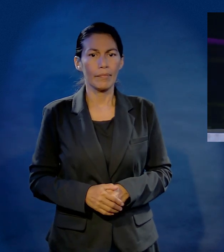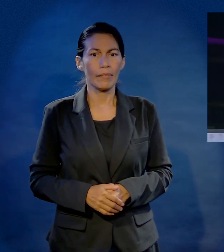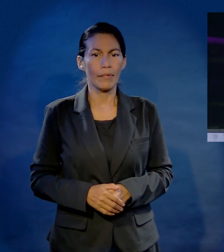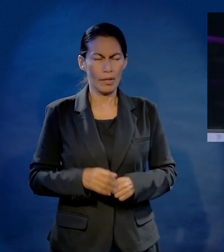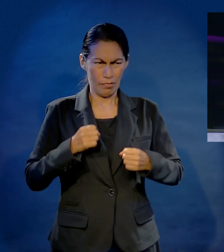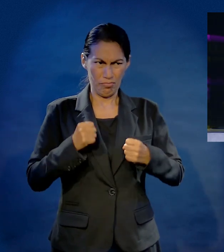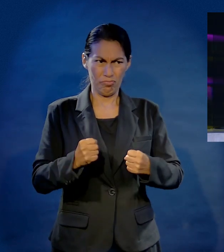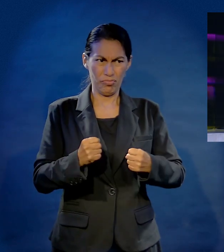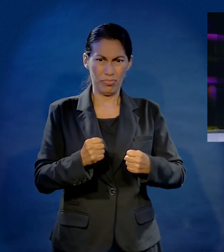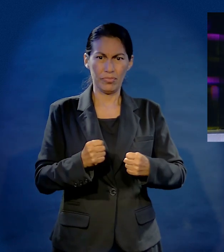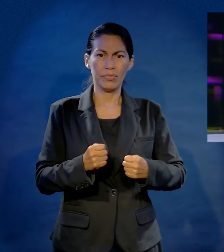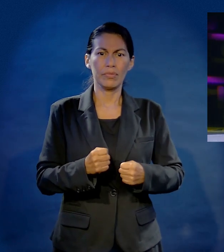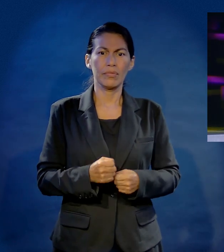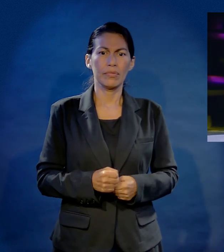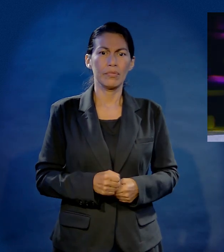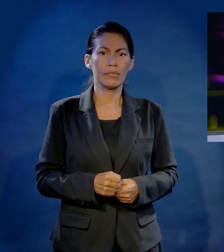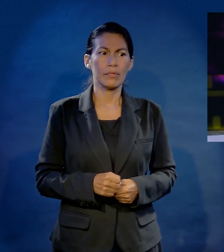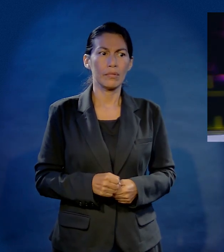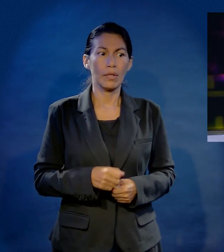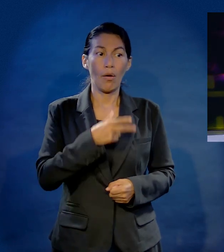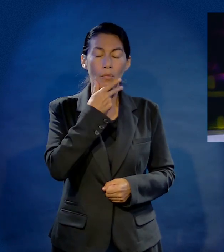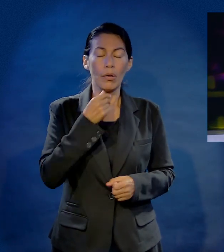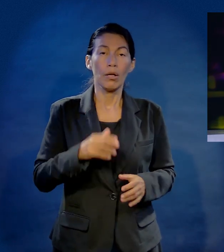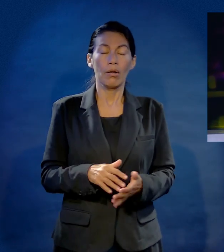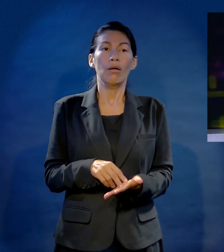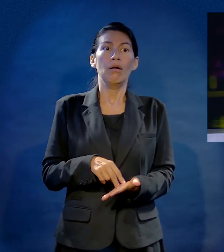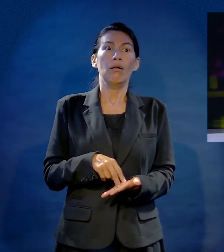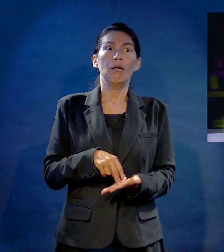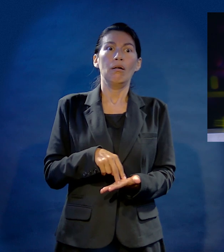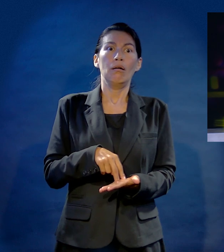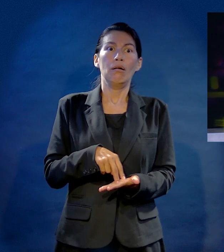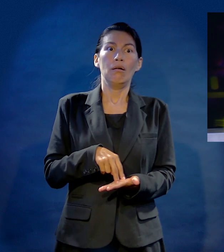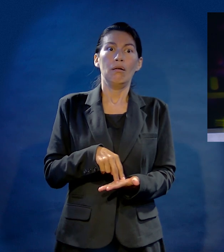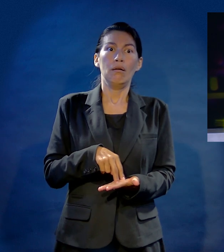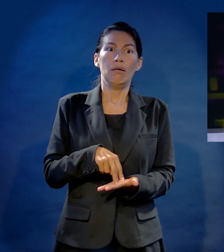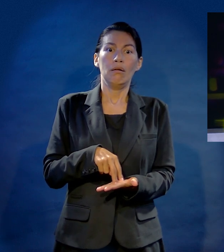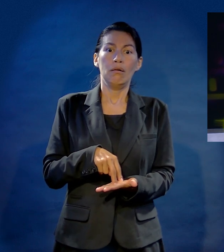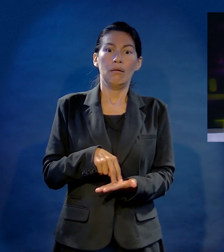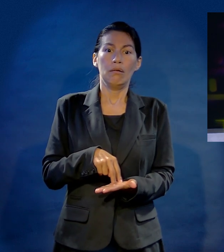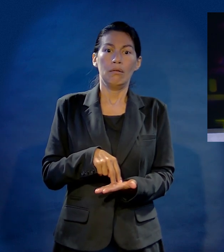Dice, fulano, pero mire, así, así, de verdad, no es mentira, fulano, se para.